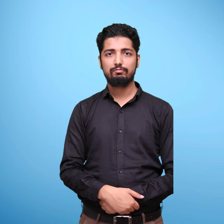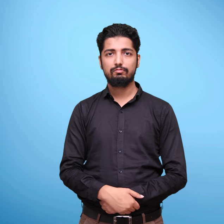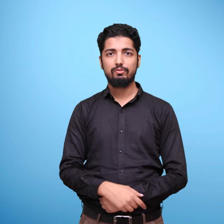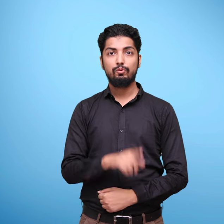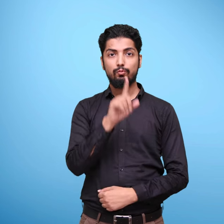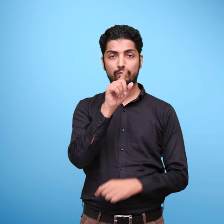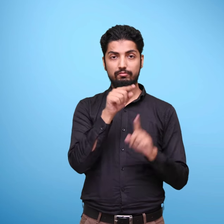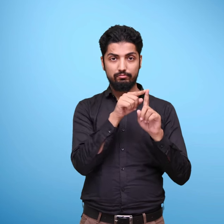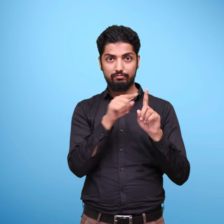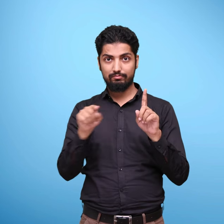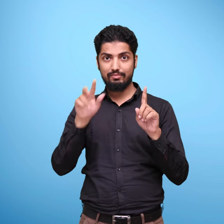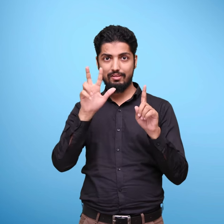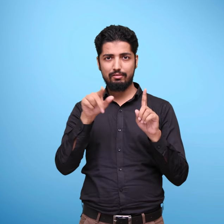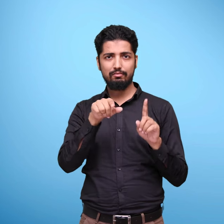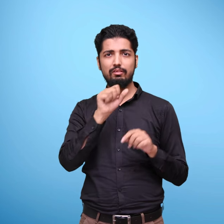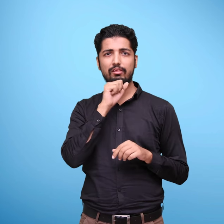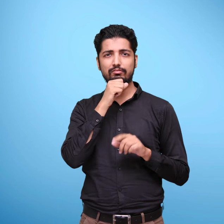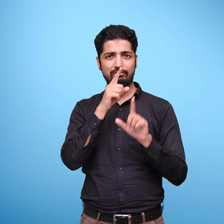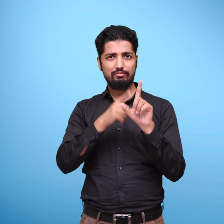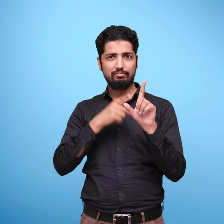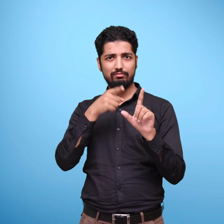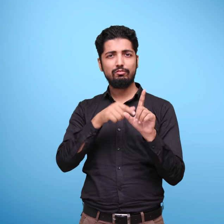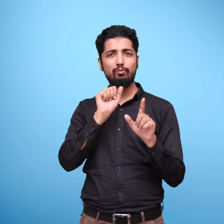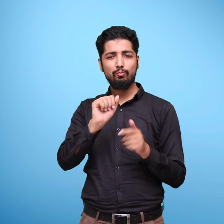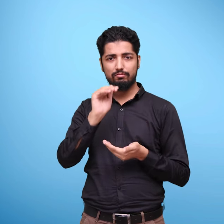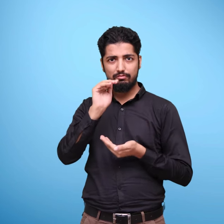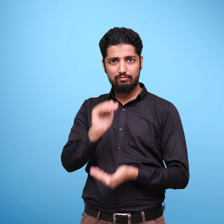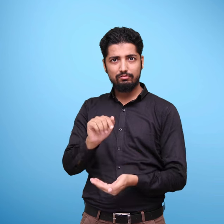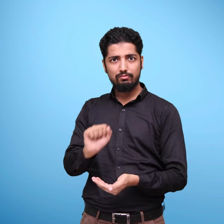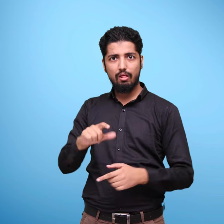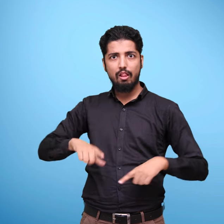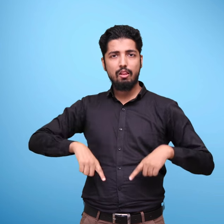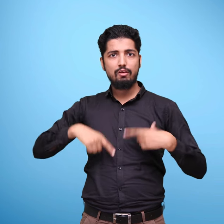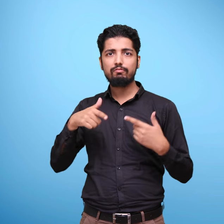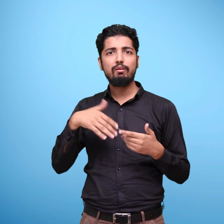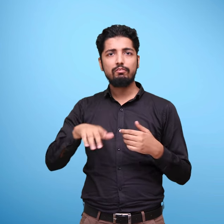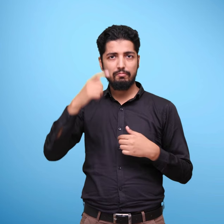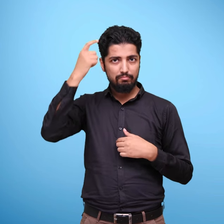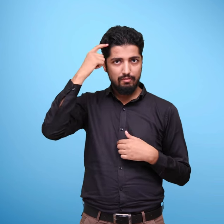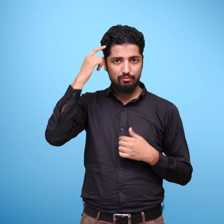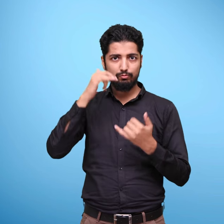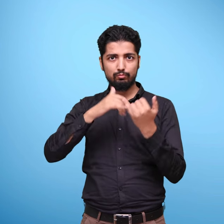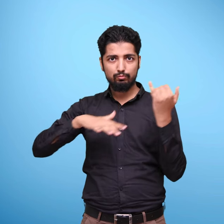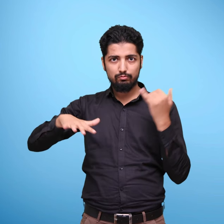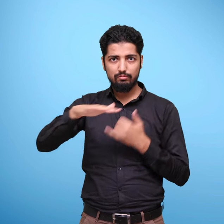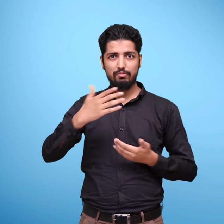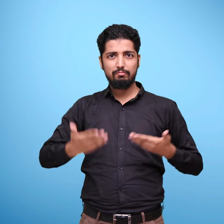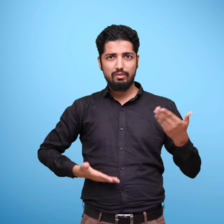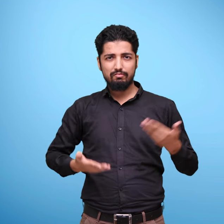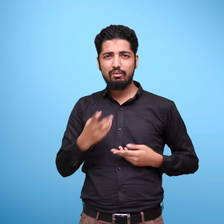बच्चों के जीवन के पहले आठ वर्षों में पीढ़ी दरपीढ़ी संचरित संसकारों के विकास को समाहित करते